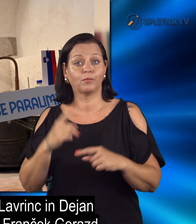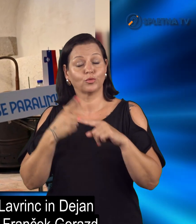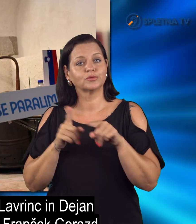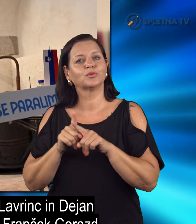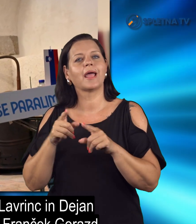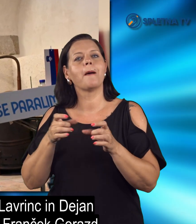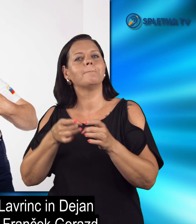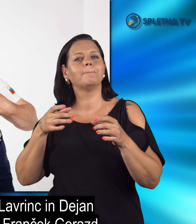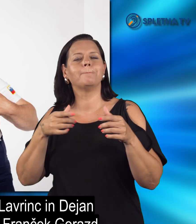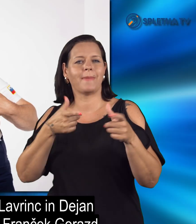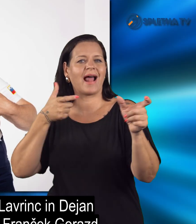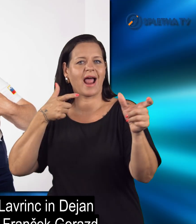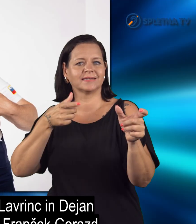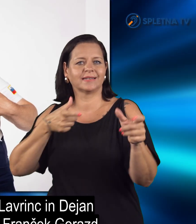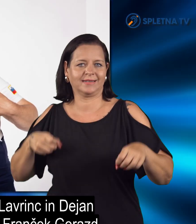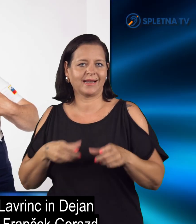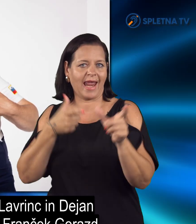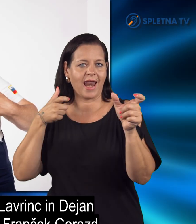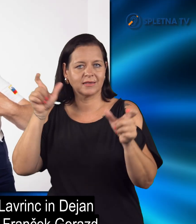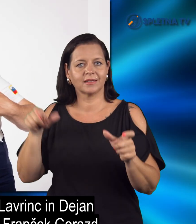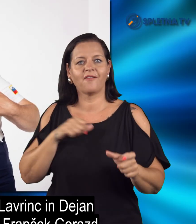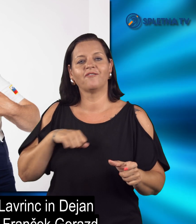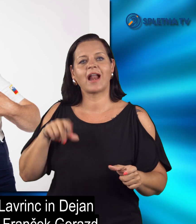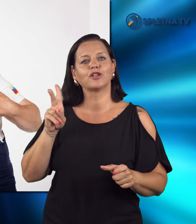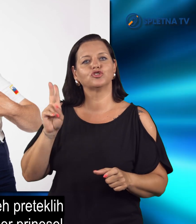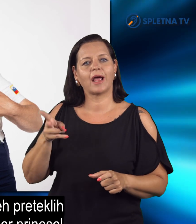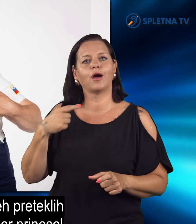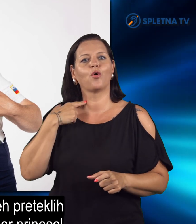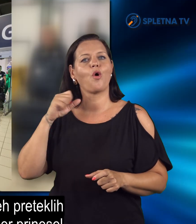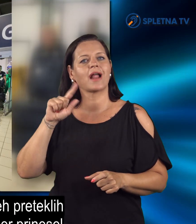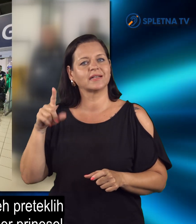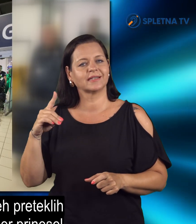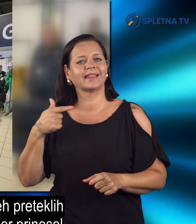ter para strelec Franček Gorast Tiršek,